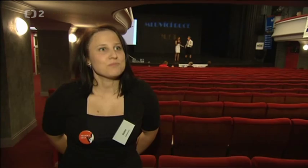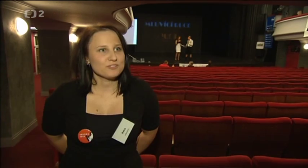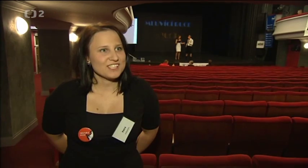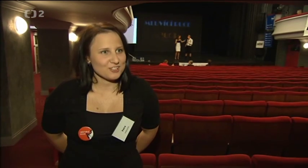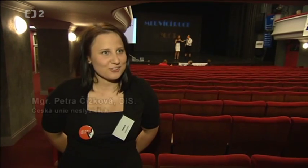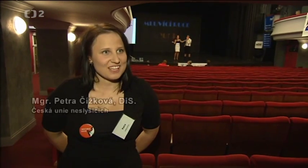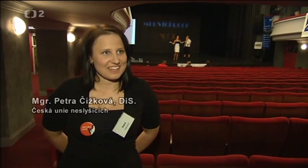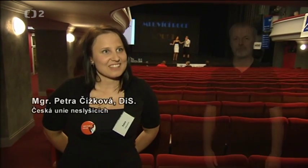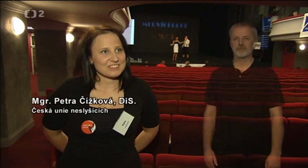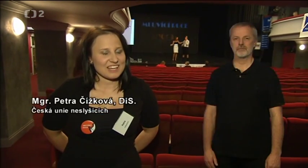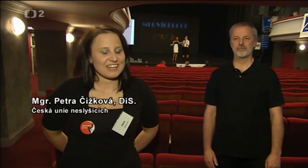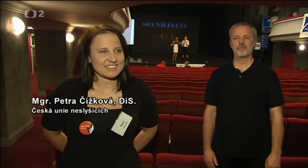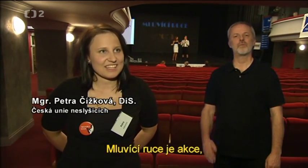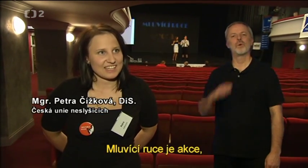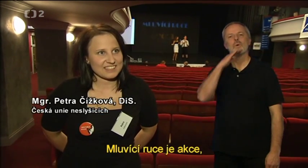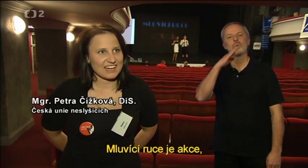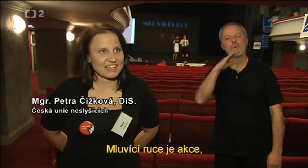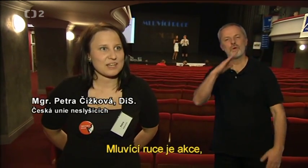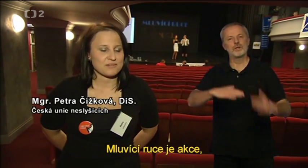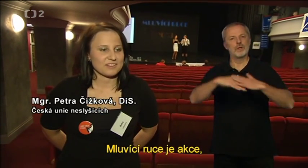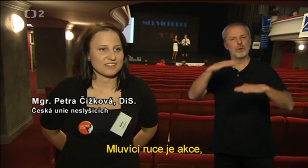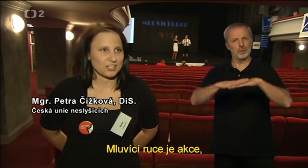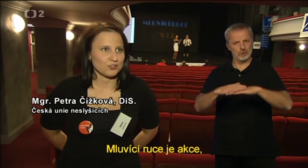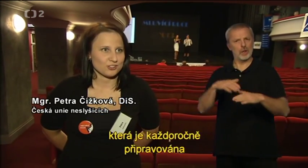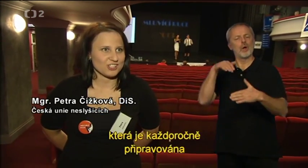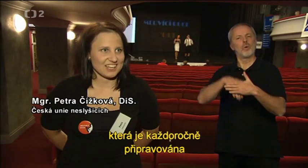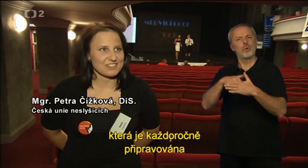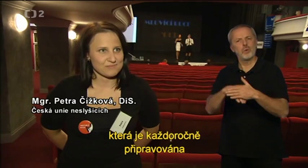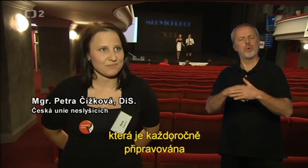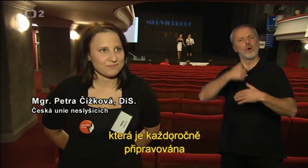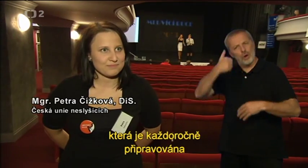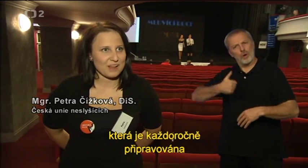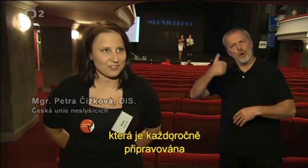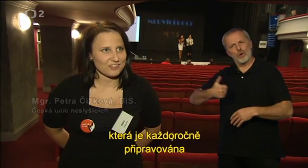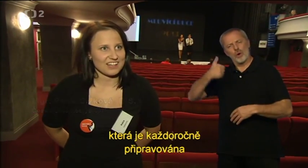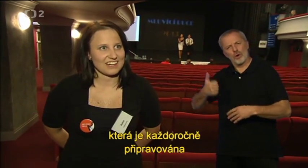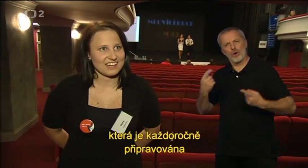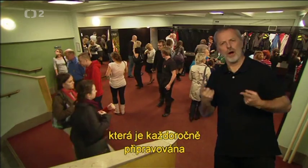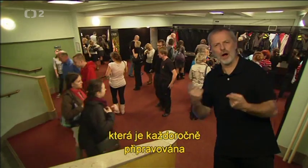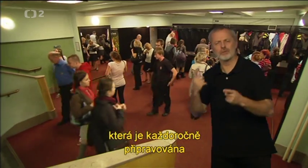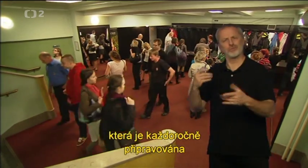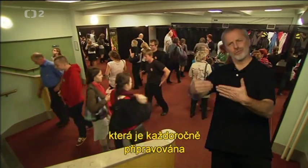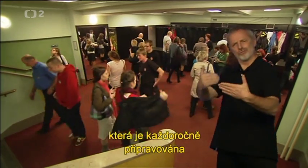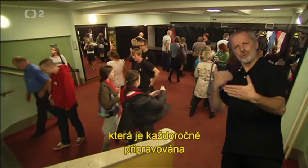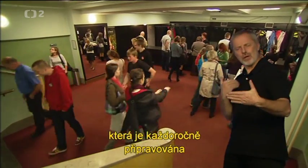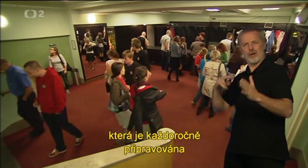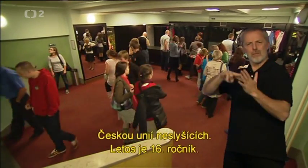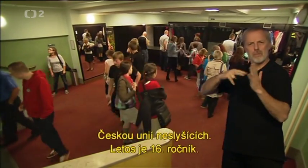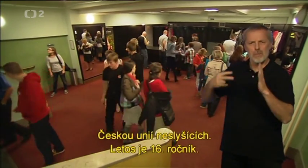Mluvící ruce je akce, která je každoročně plánována nebo připravována